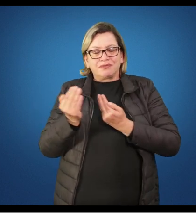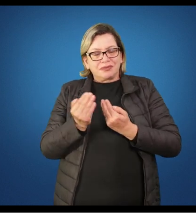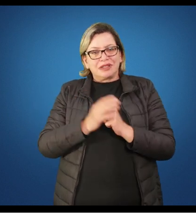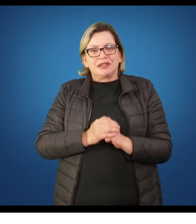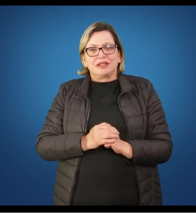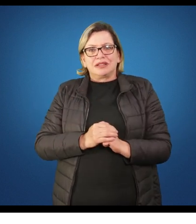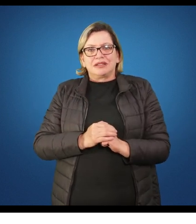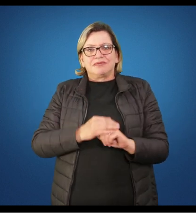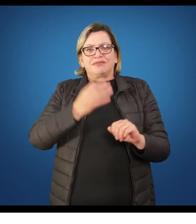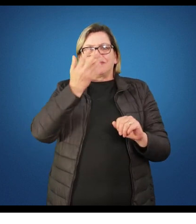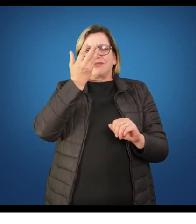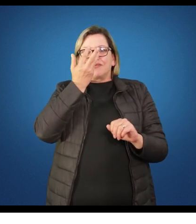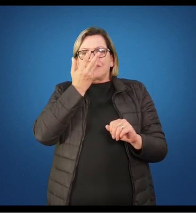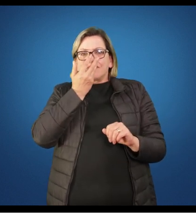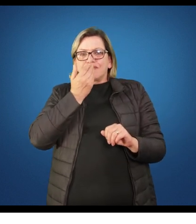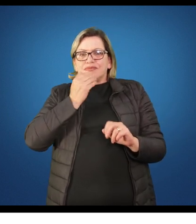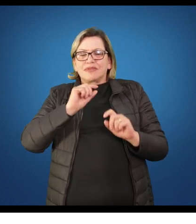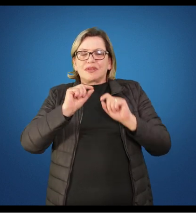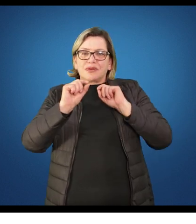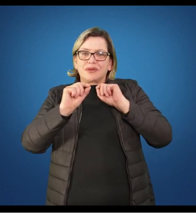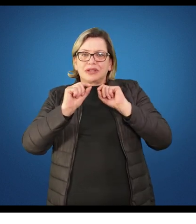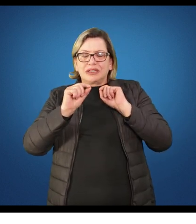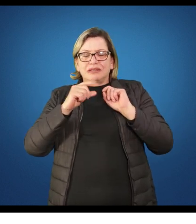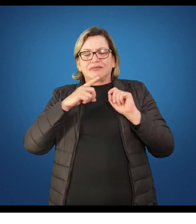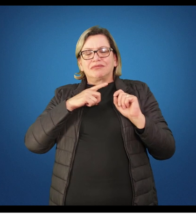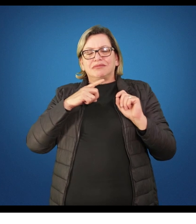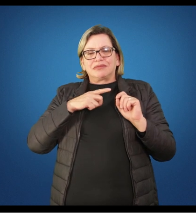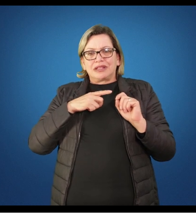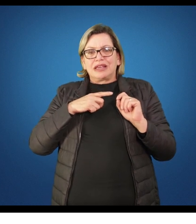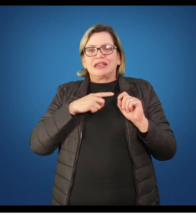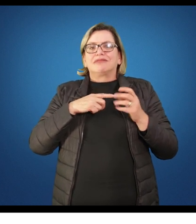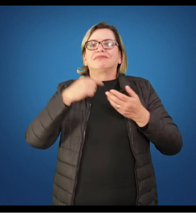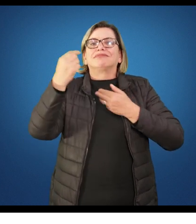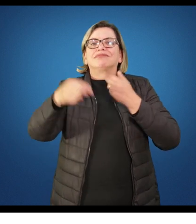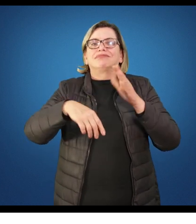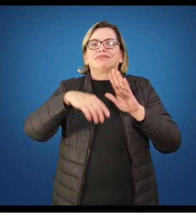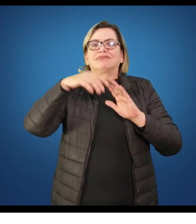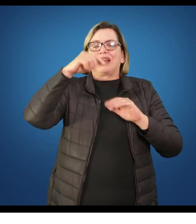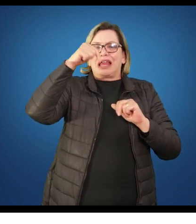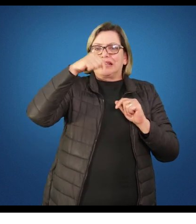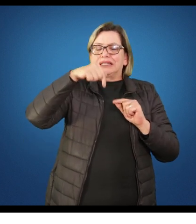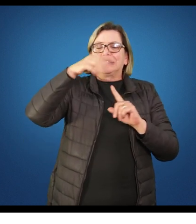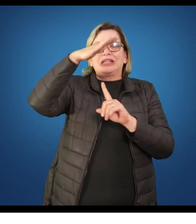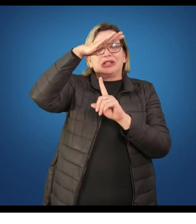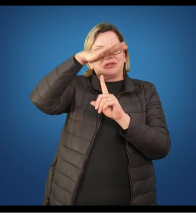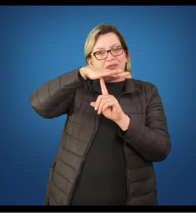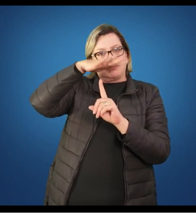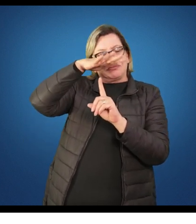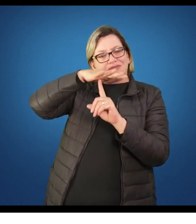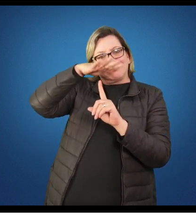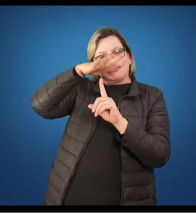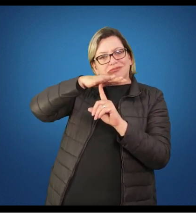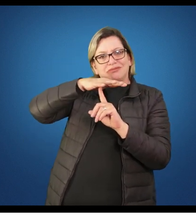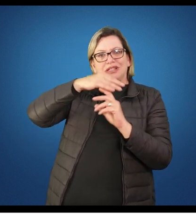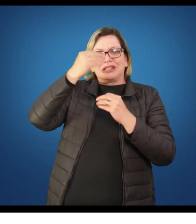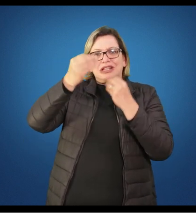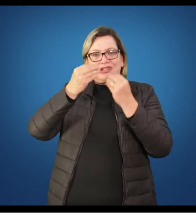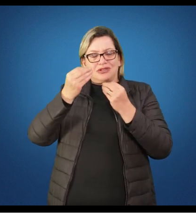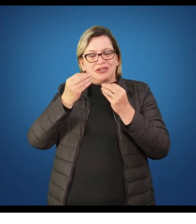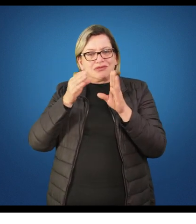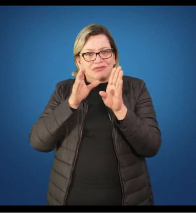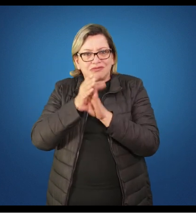Nas crianças, os documentos orientadores, documento do Estado do Paraná em especial, orientações